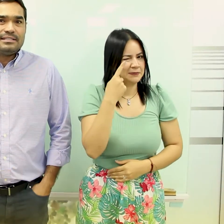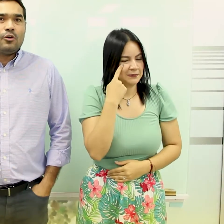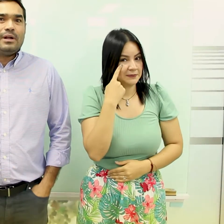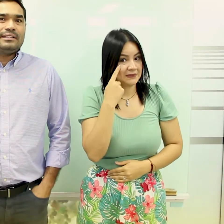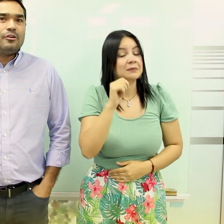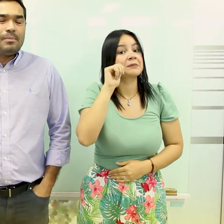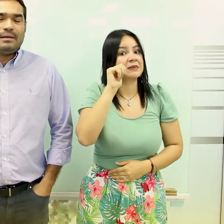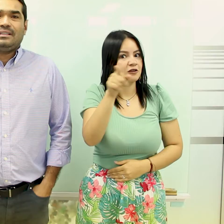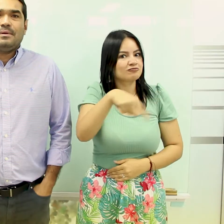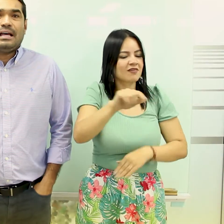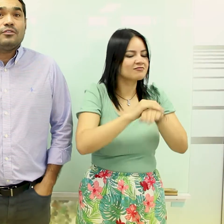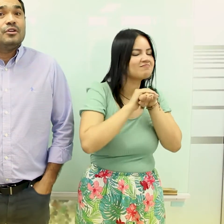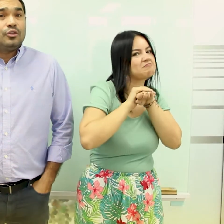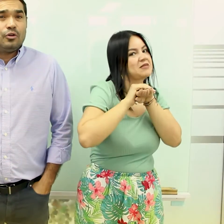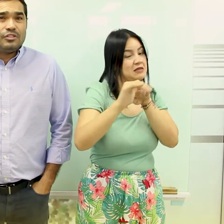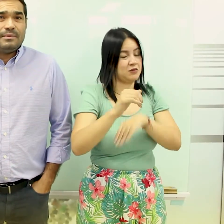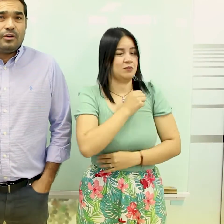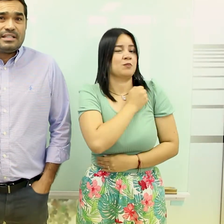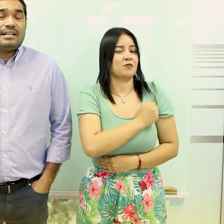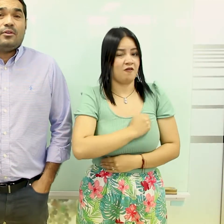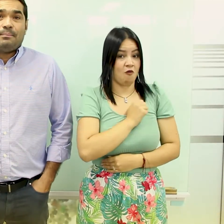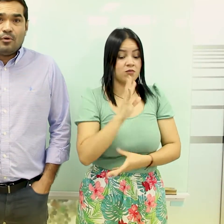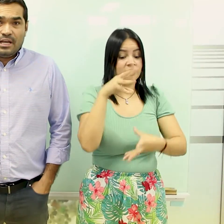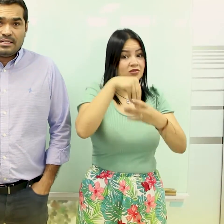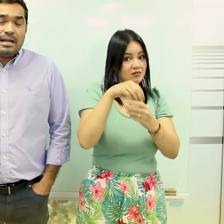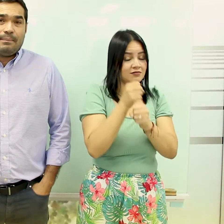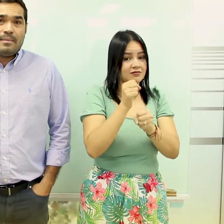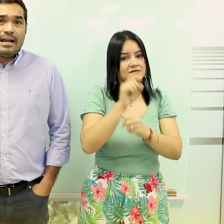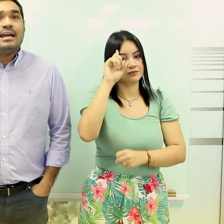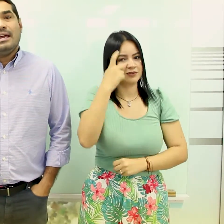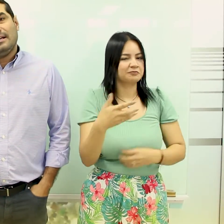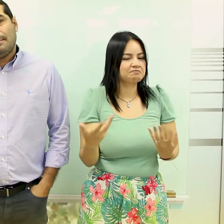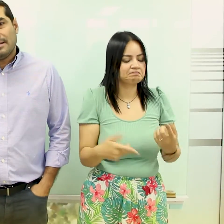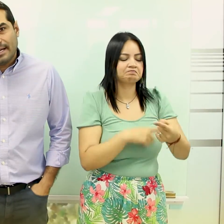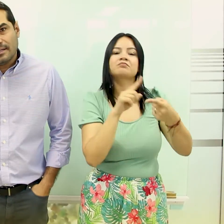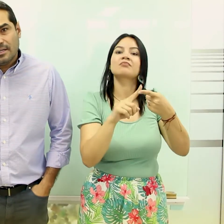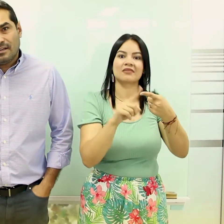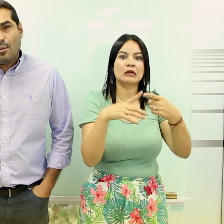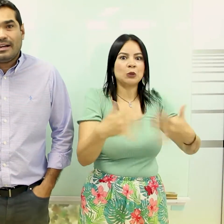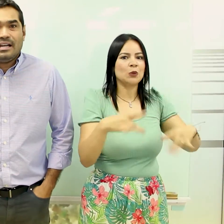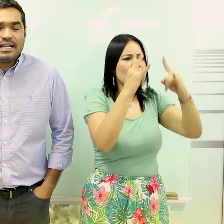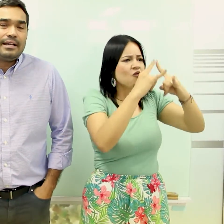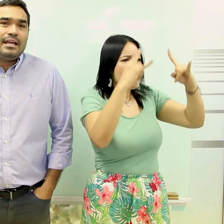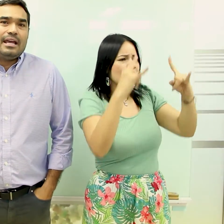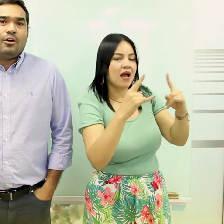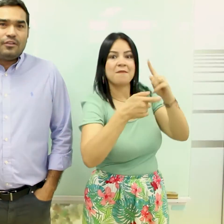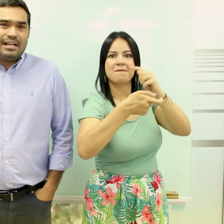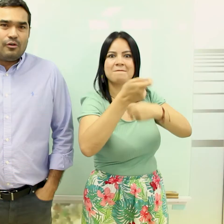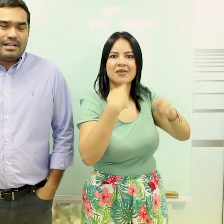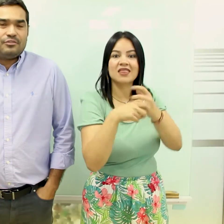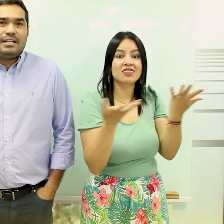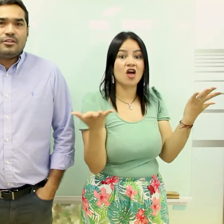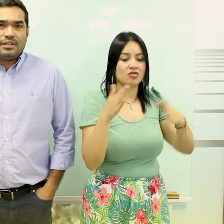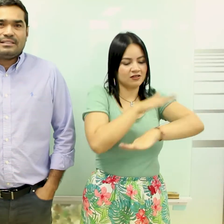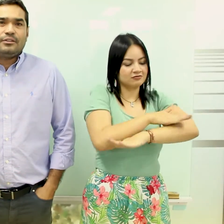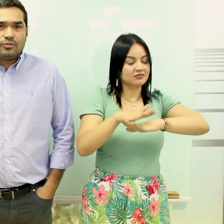importantes a las cuales están completamente publicados todos los servidores y servidoras públicas. La primera, el Gran Basada, que vamos a realizar en el hall de